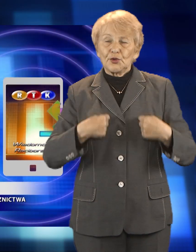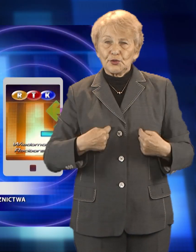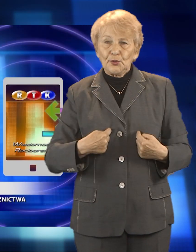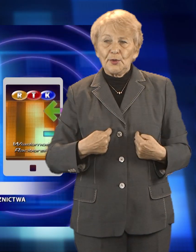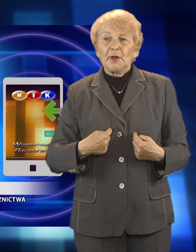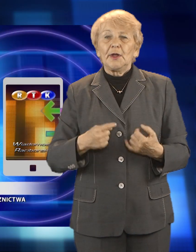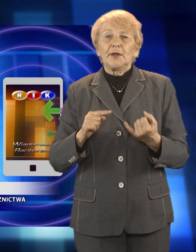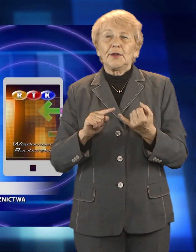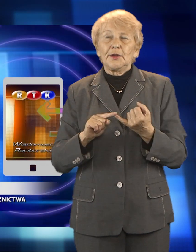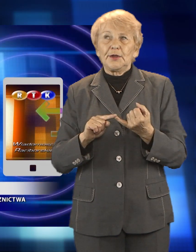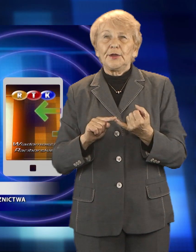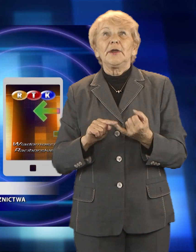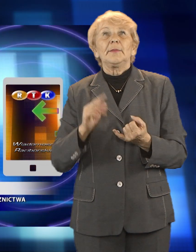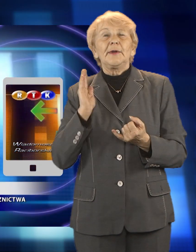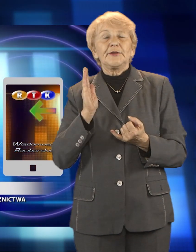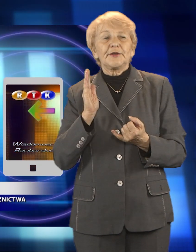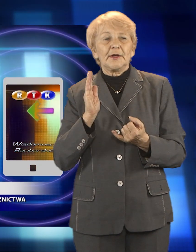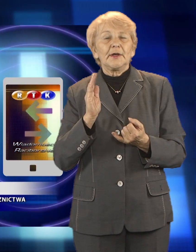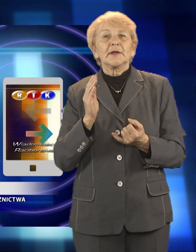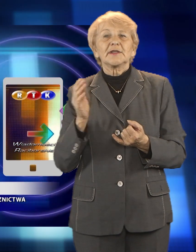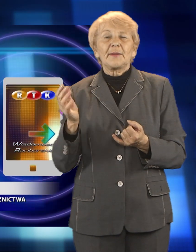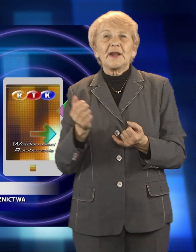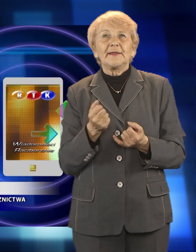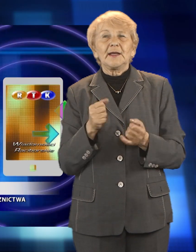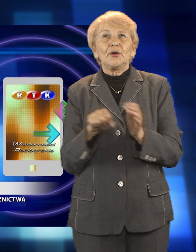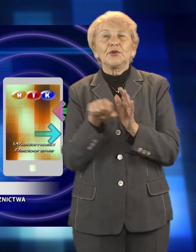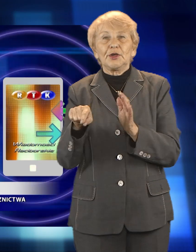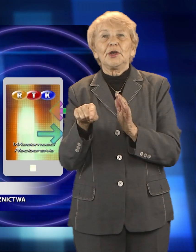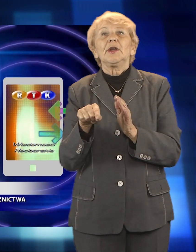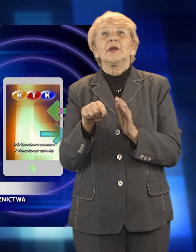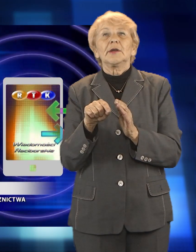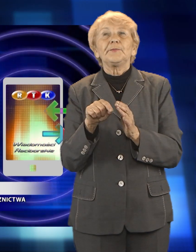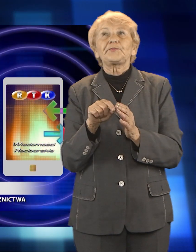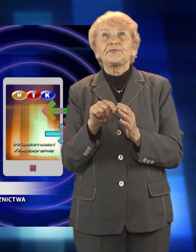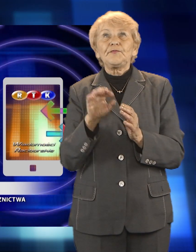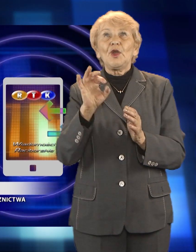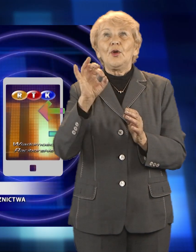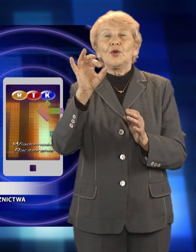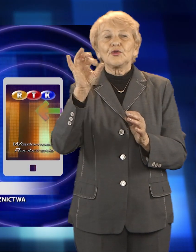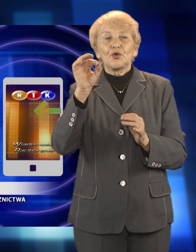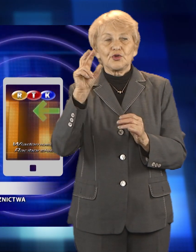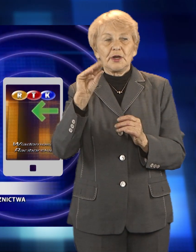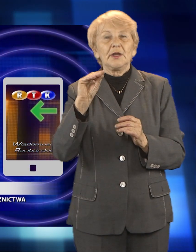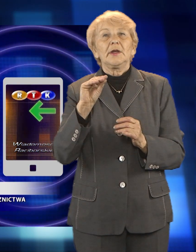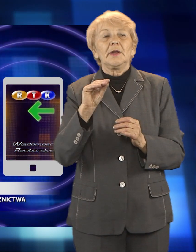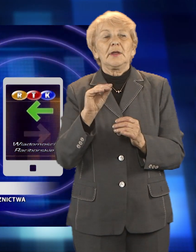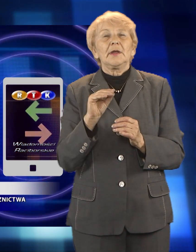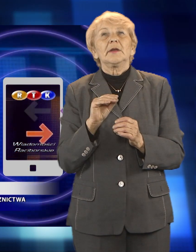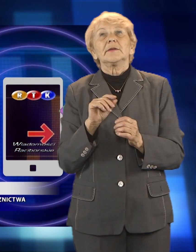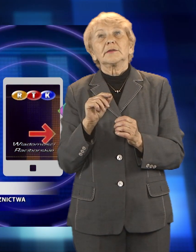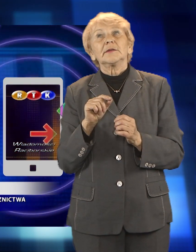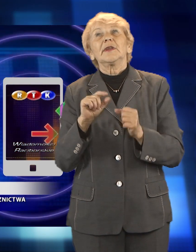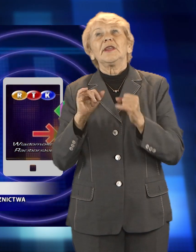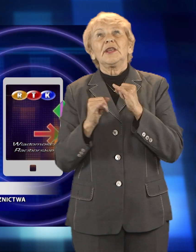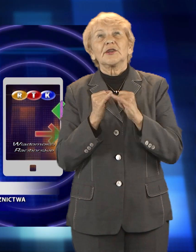Z czego już mogę powiedzieć, dwie osoby spełniają kryteria kwalifikacyjne i około, planujemy